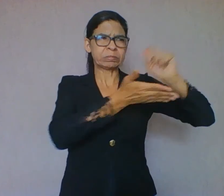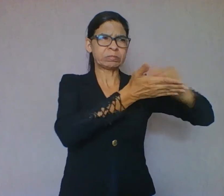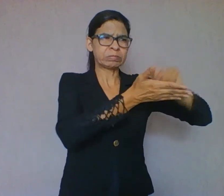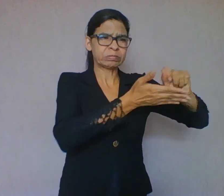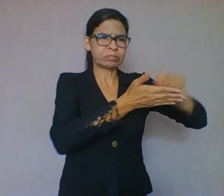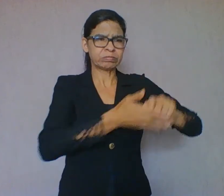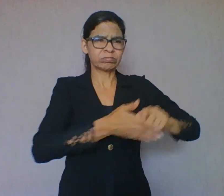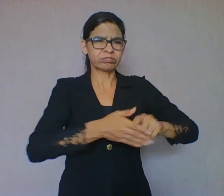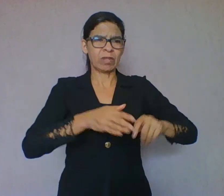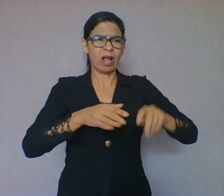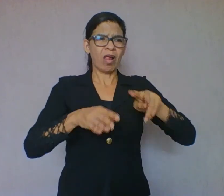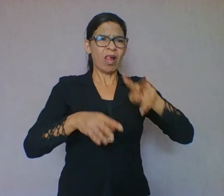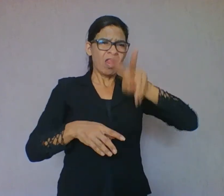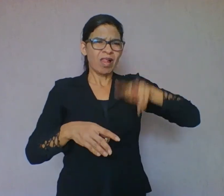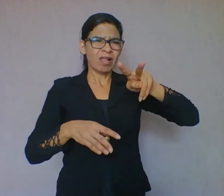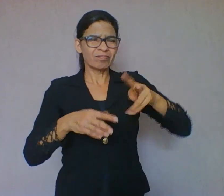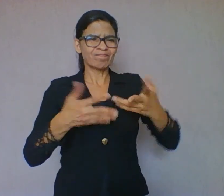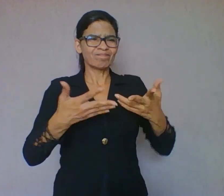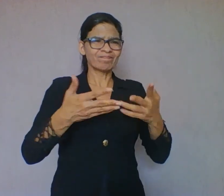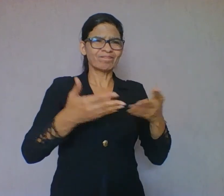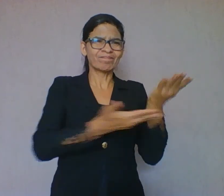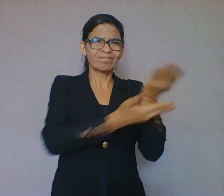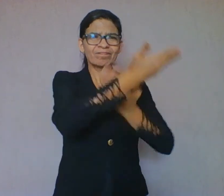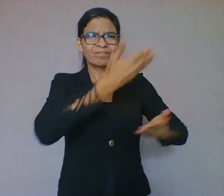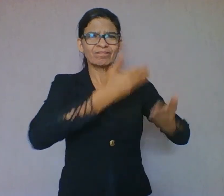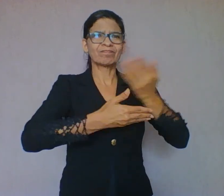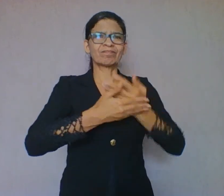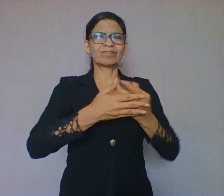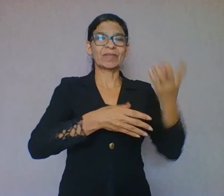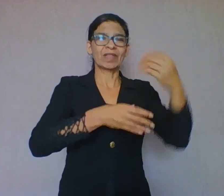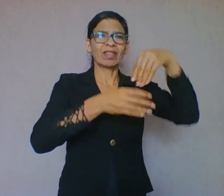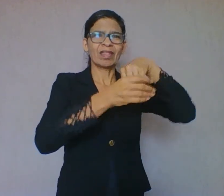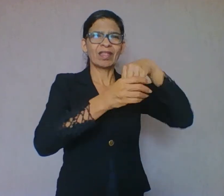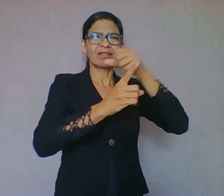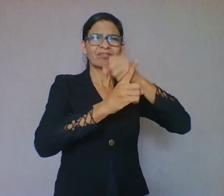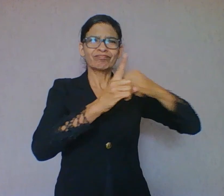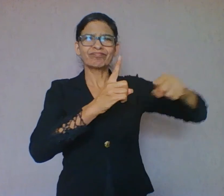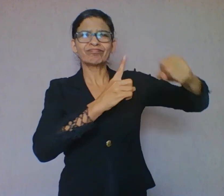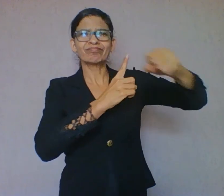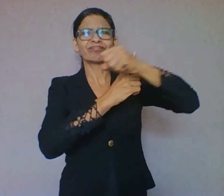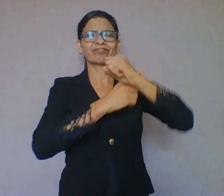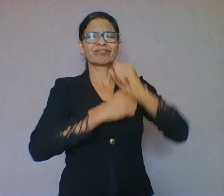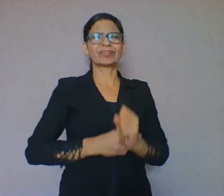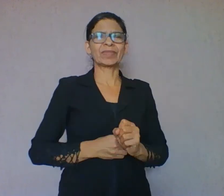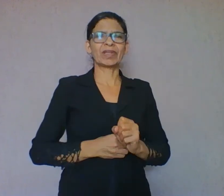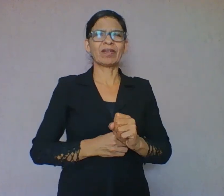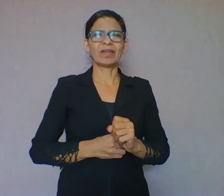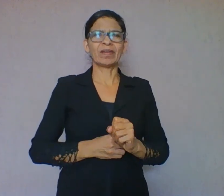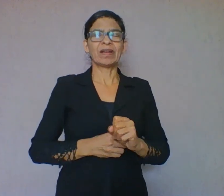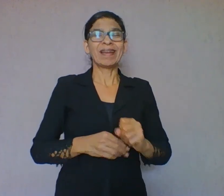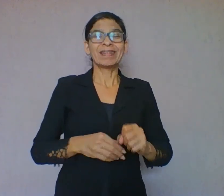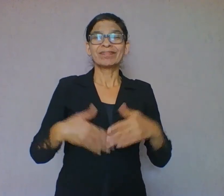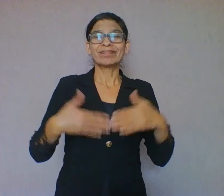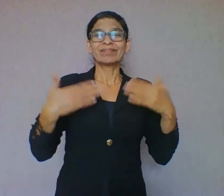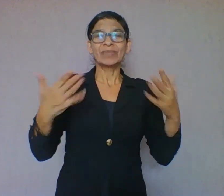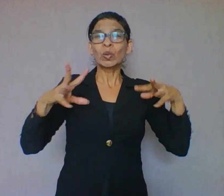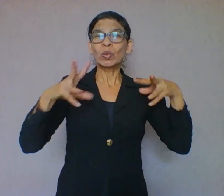trabalho intelectual, tanto no plano social, quanto no plano individual. Assim, todos os seres necessitam desse